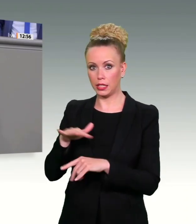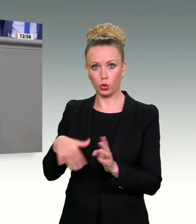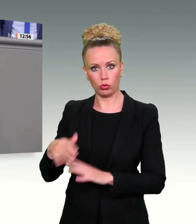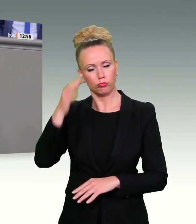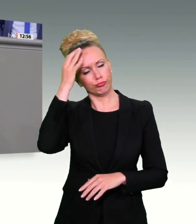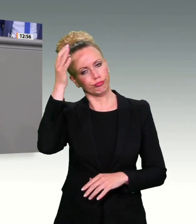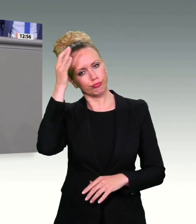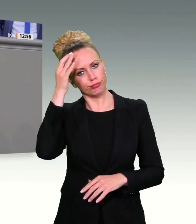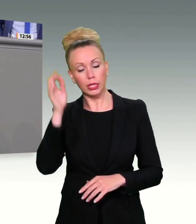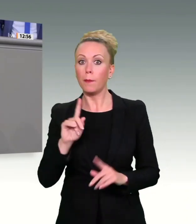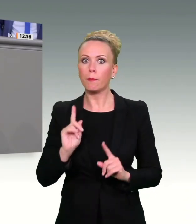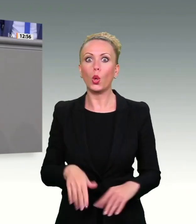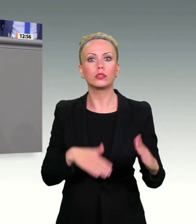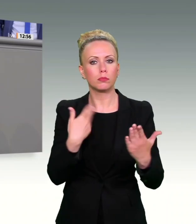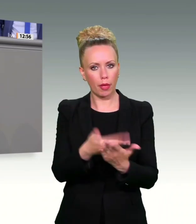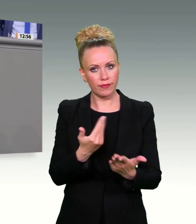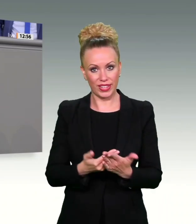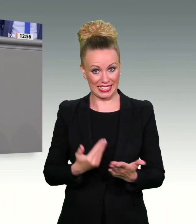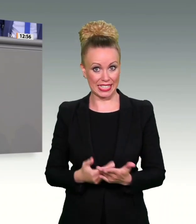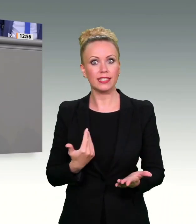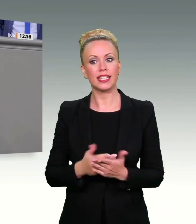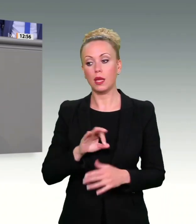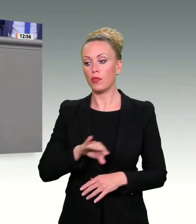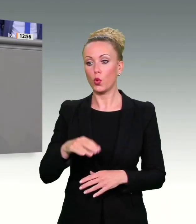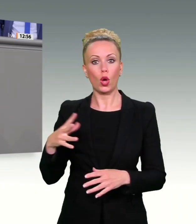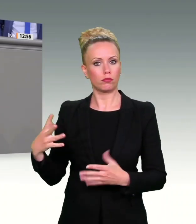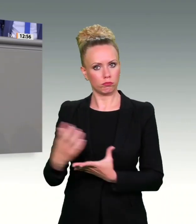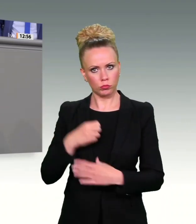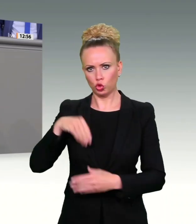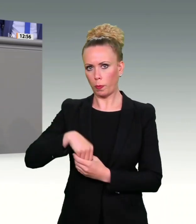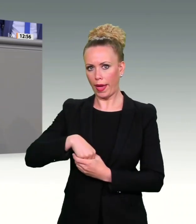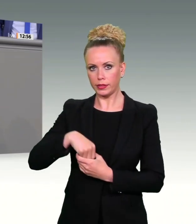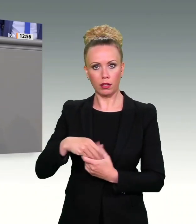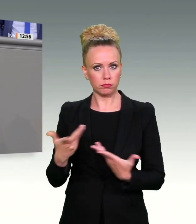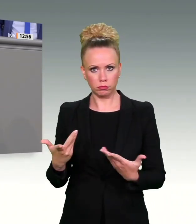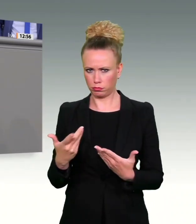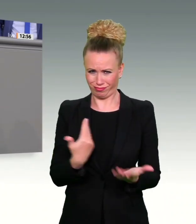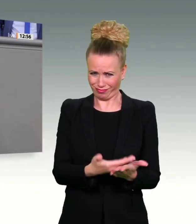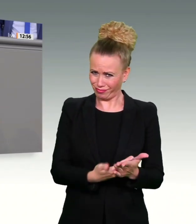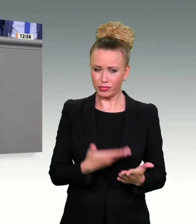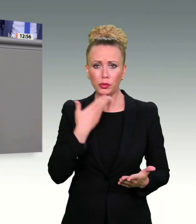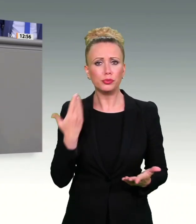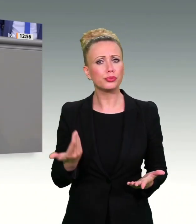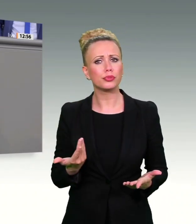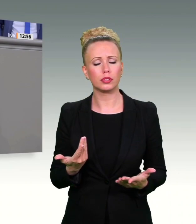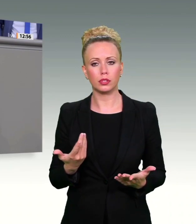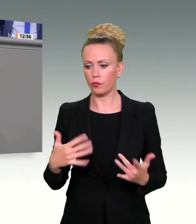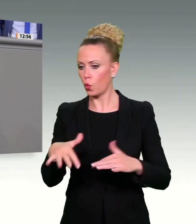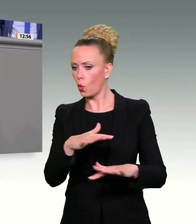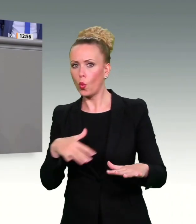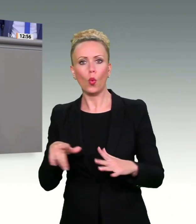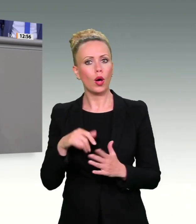belegen, und einen Beleg für den Nutzen einer Vorratsdatenspeicherung gibt es nicht, auch nicht in der Version einer anlasslosen IP-Adressspeicherung.